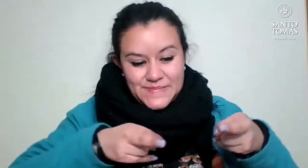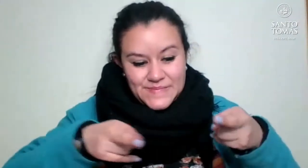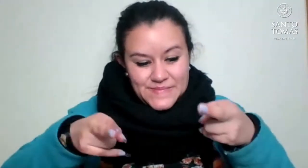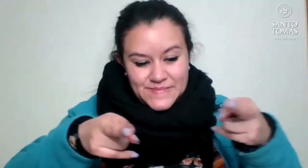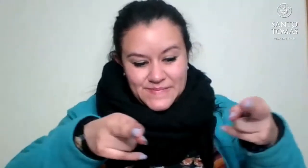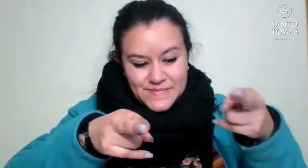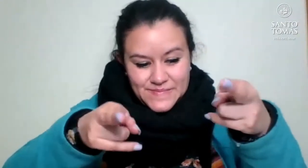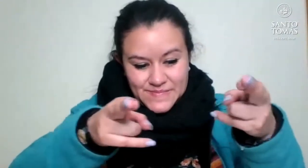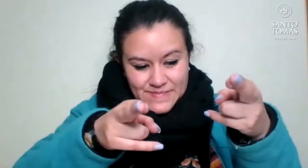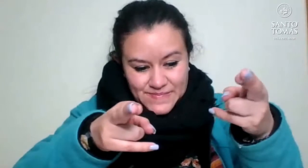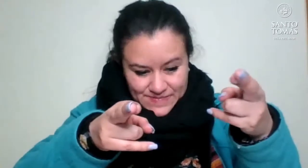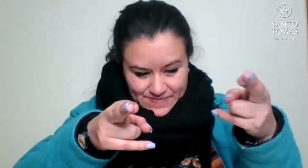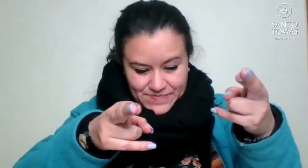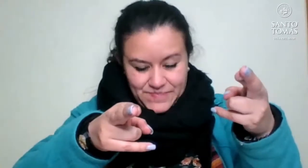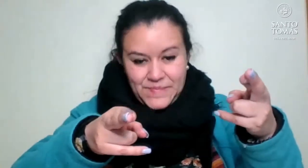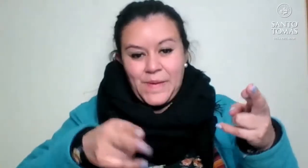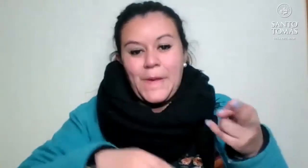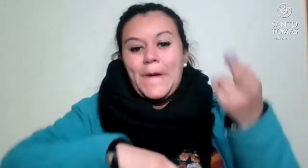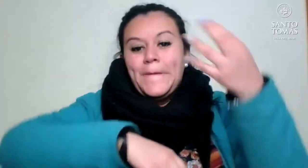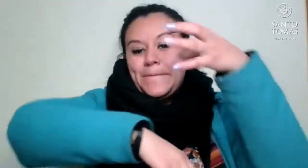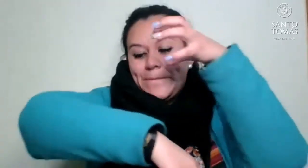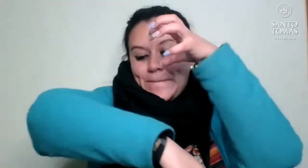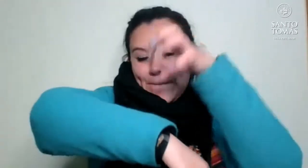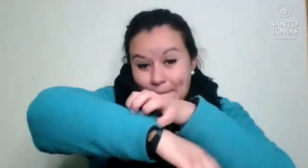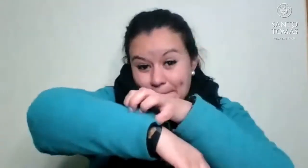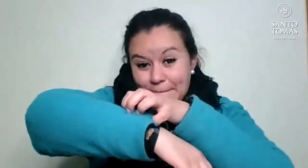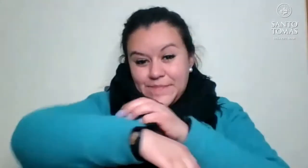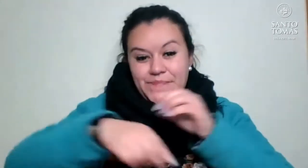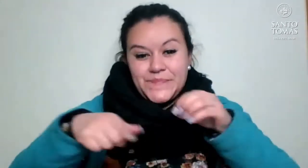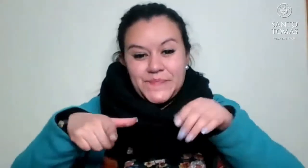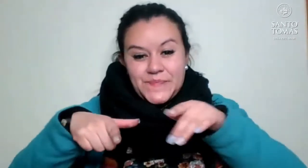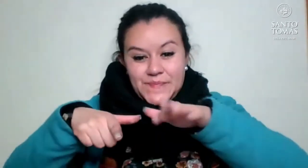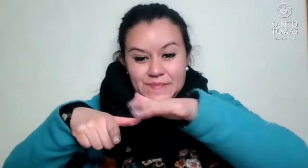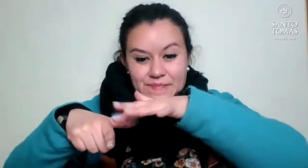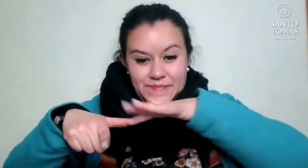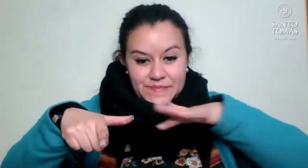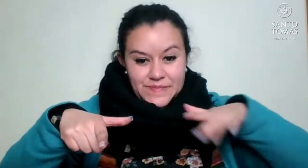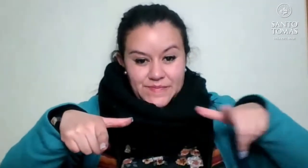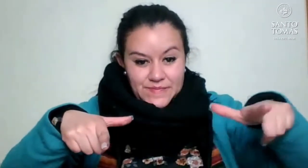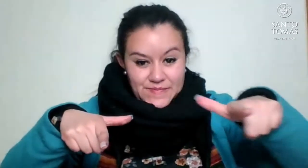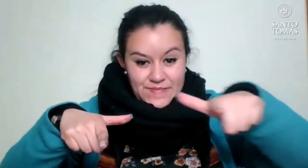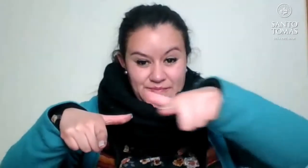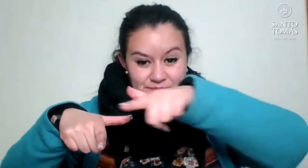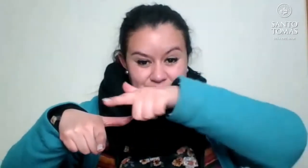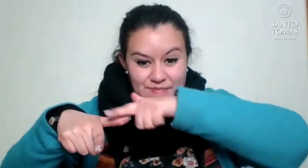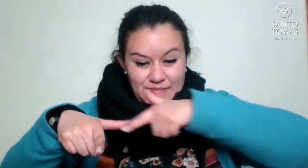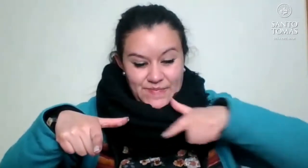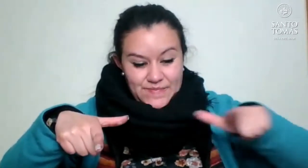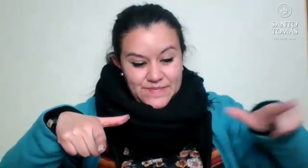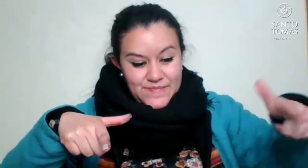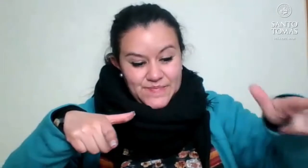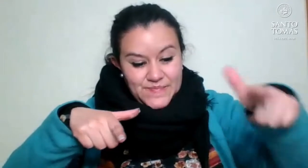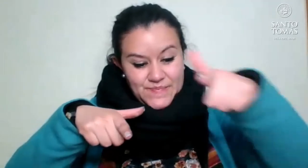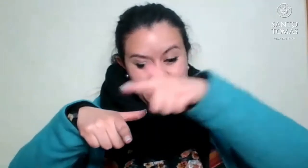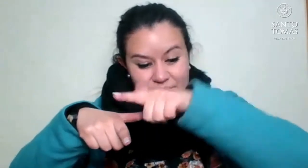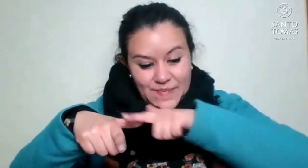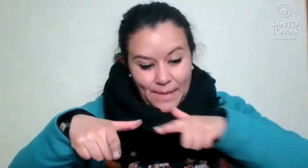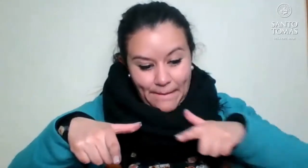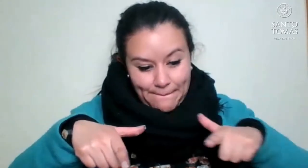Nos seguimos encontrando con la región de los ríos, con la región también de los lagos, seguimos